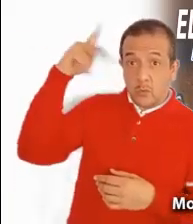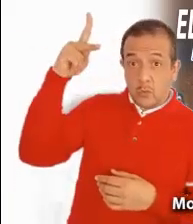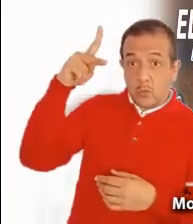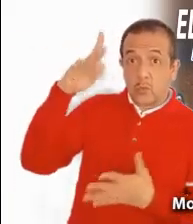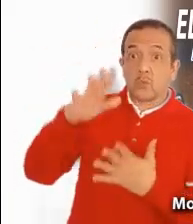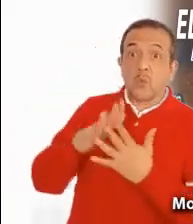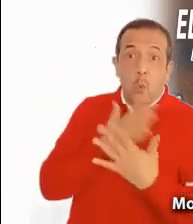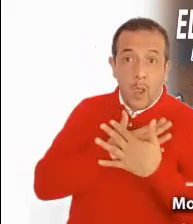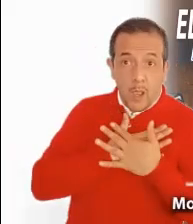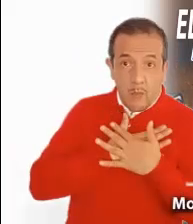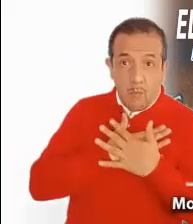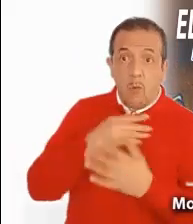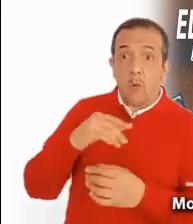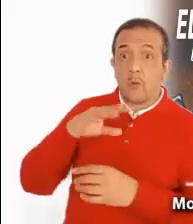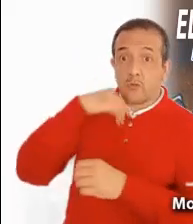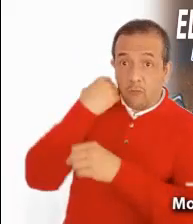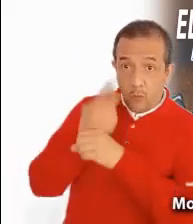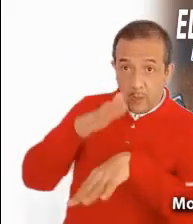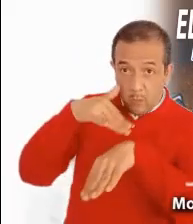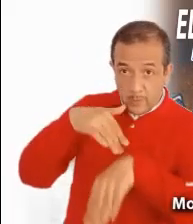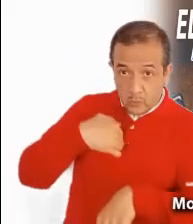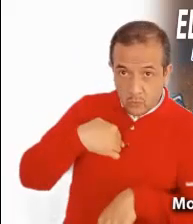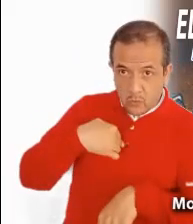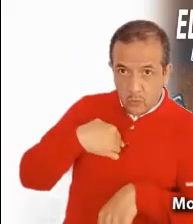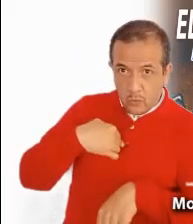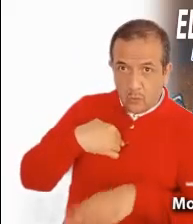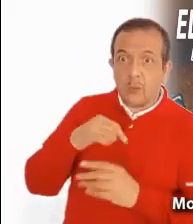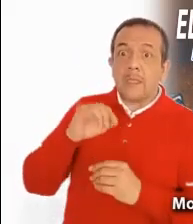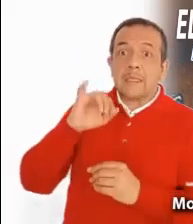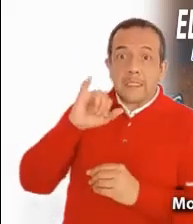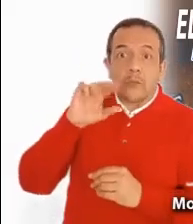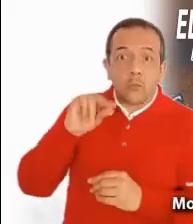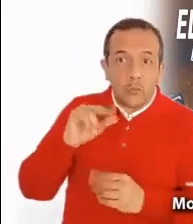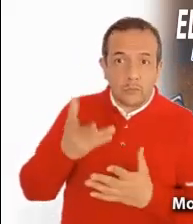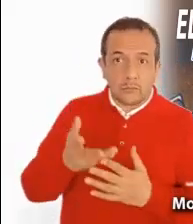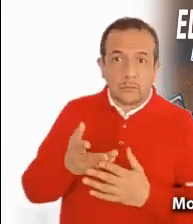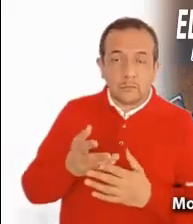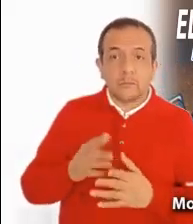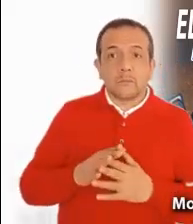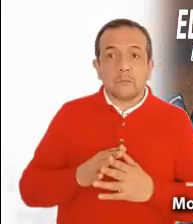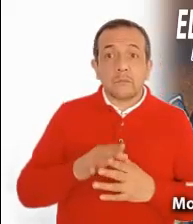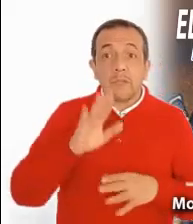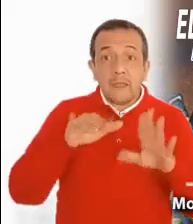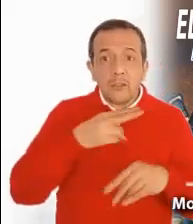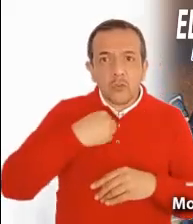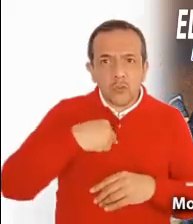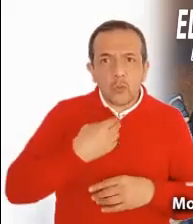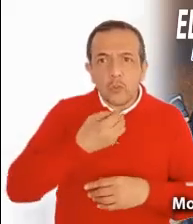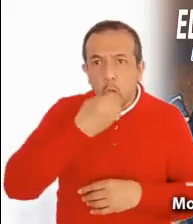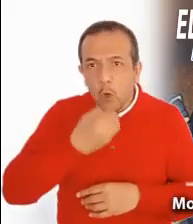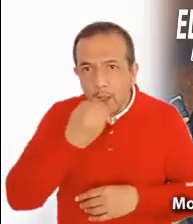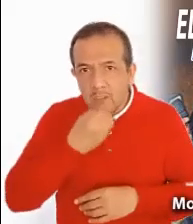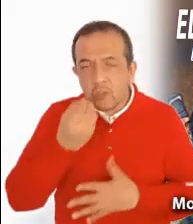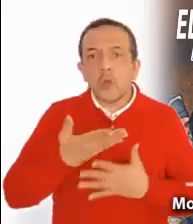humildemente en sus manos, que Él haga conforme a su voluntad. Si nuestras oraciones y actos